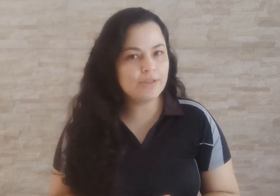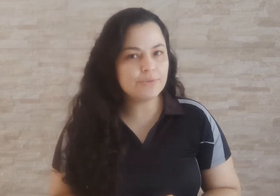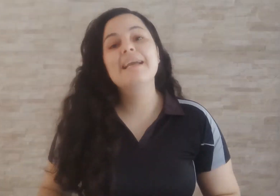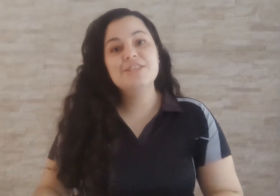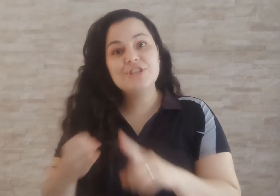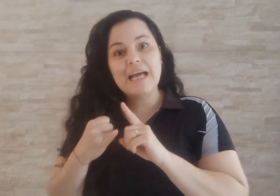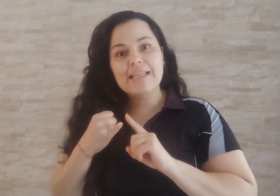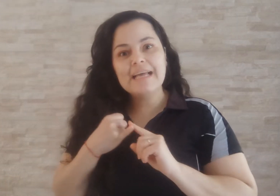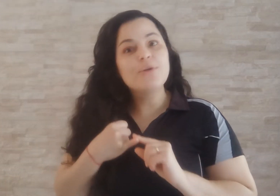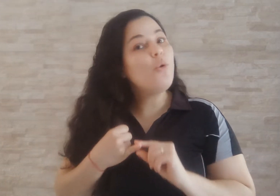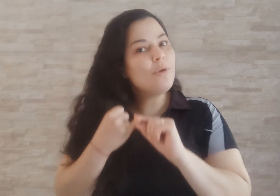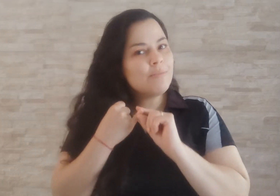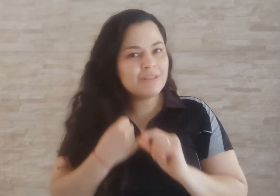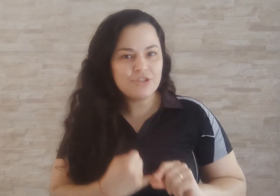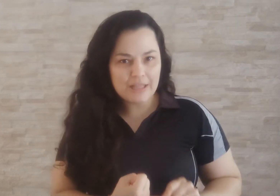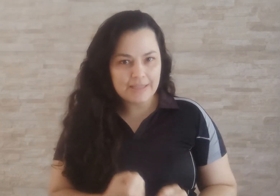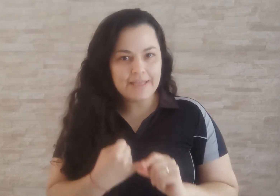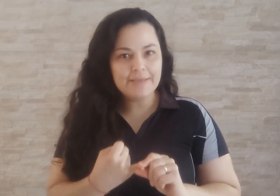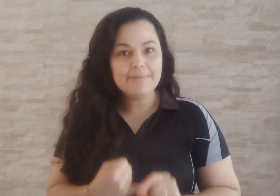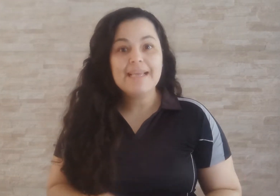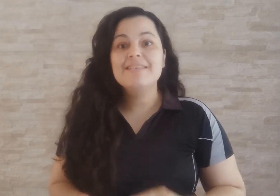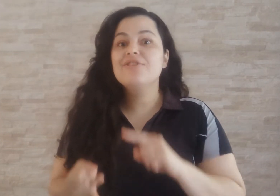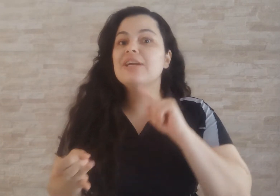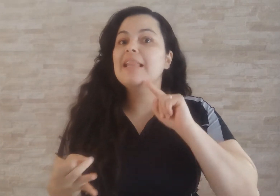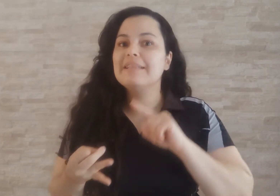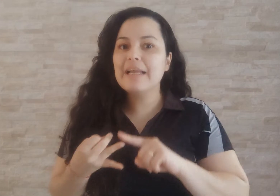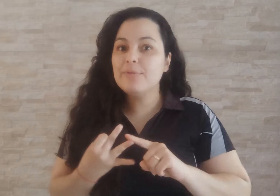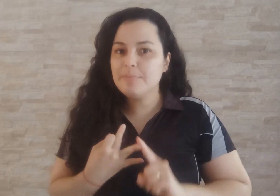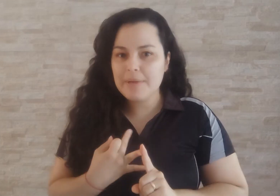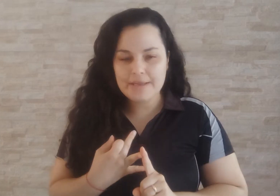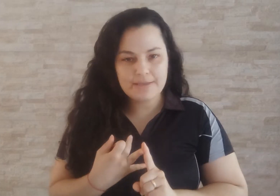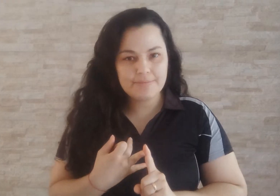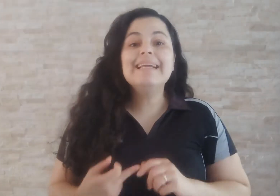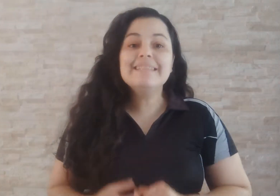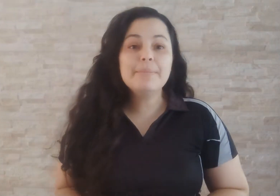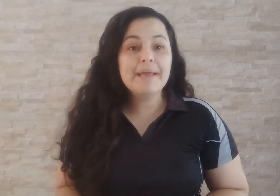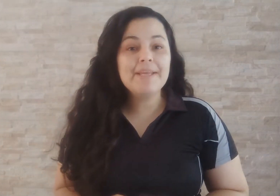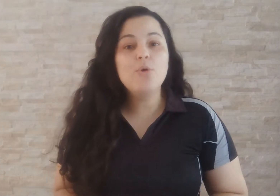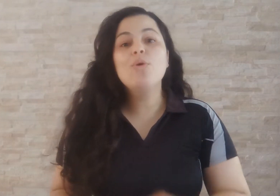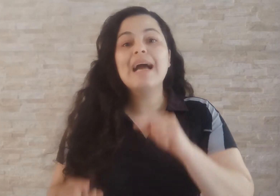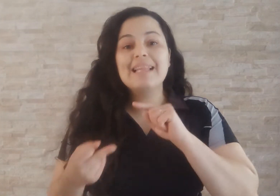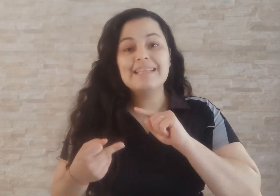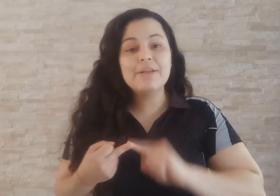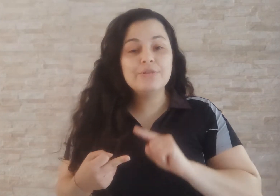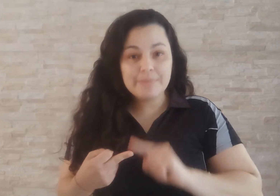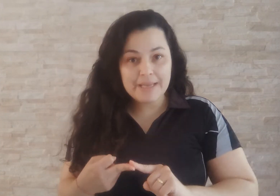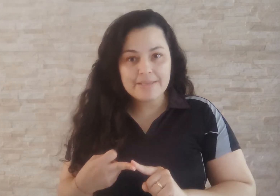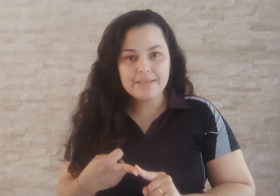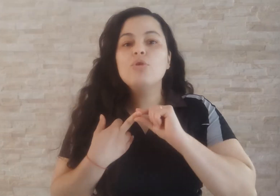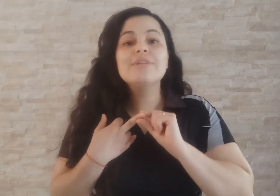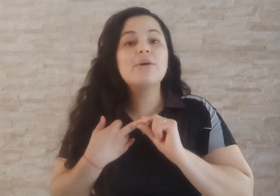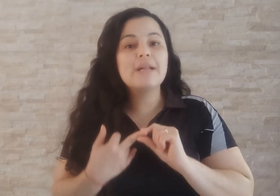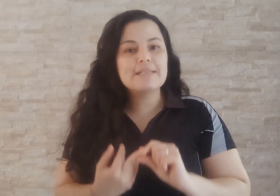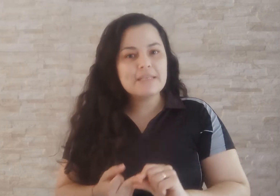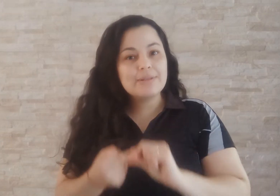ano. Existe calendário com imã de geladeira, existe calendário de mesa. Tem também o calendário de mesa com decoração